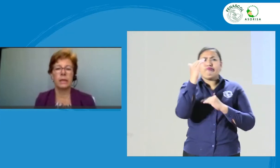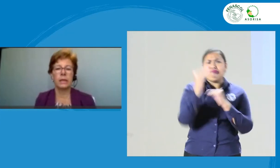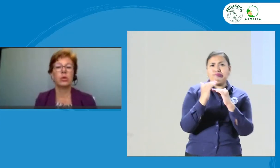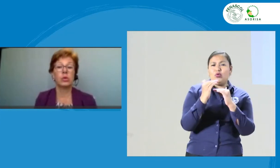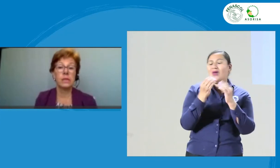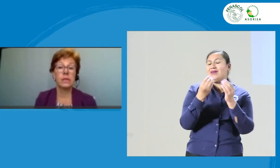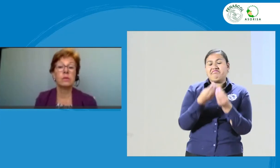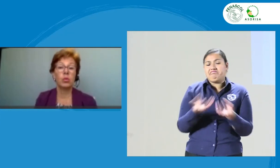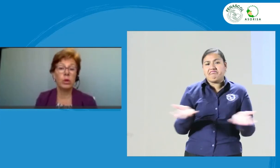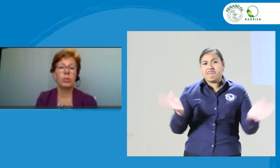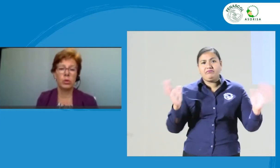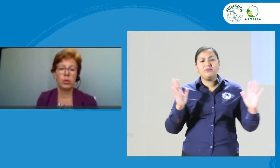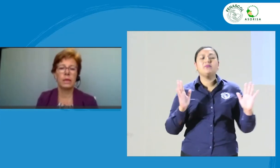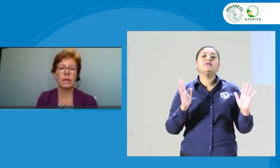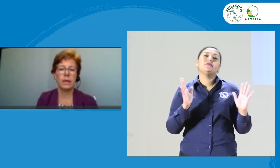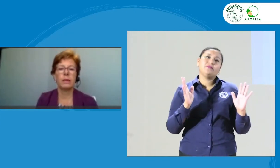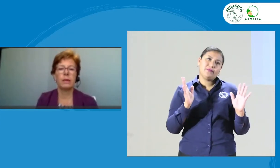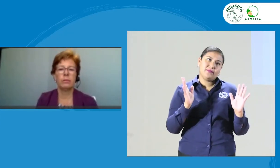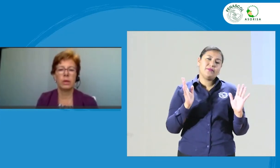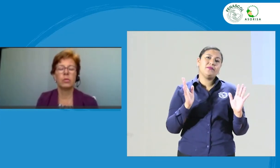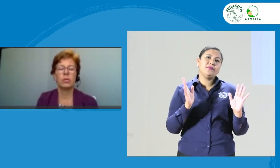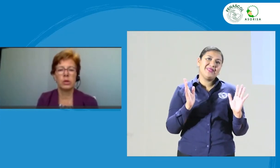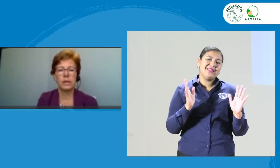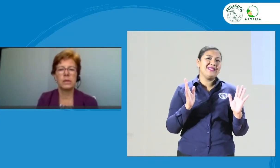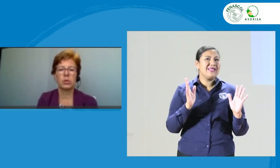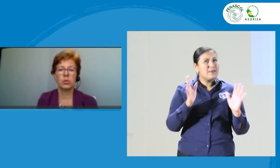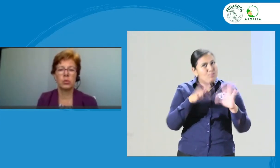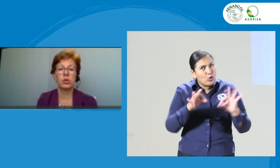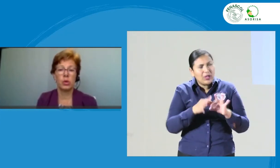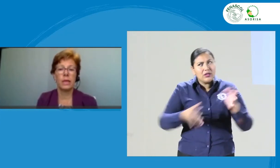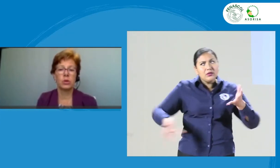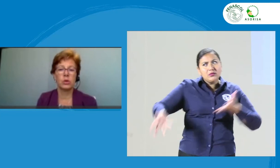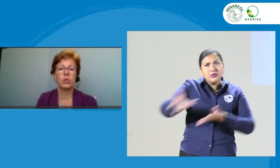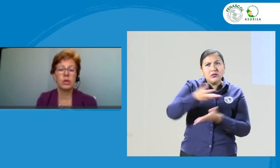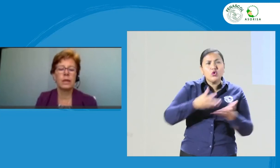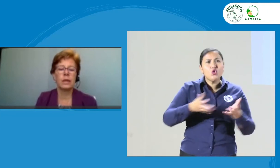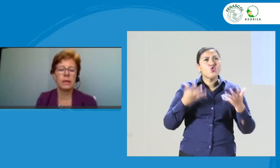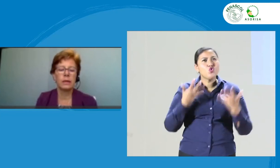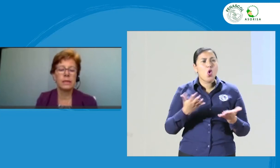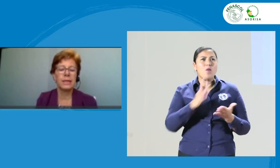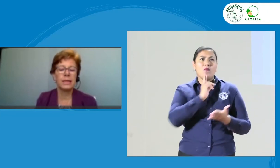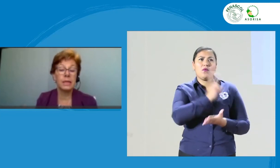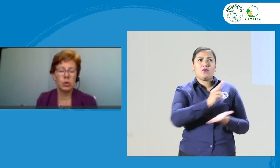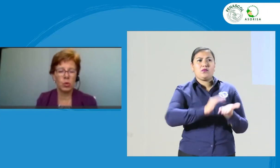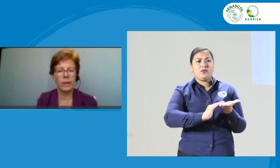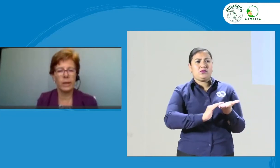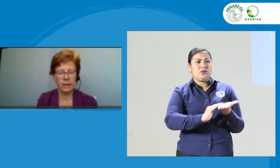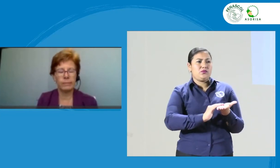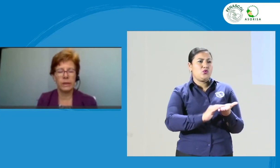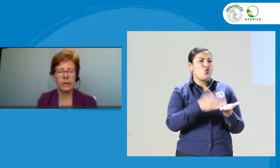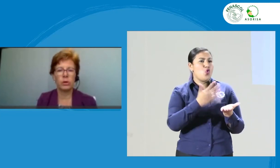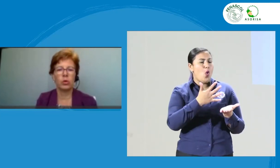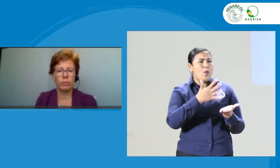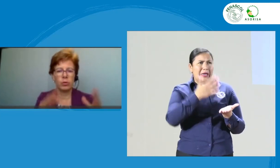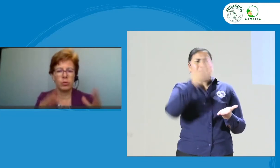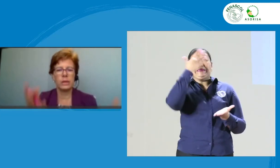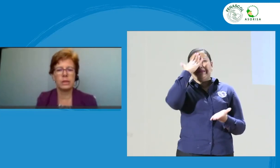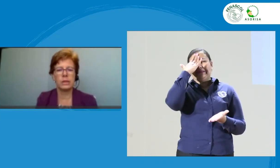Entonces es muy importante ver cómo se soluciona eso, cómo se tiene eso en cuenta en todo el proceso.